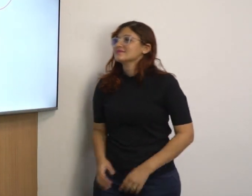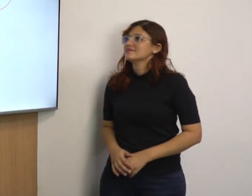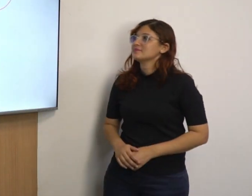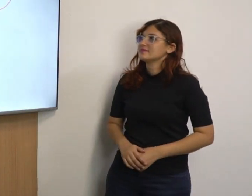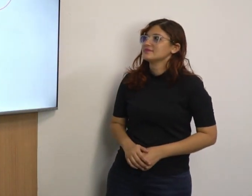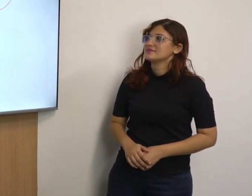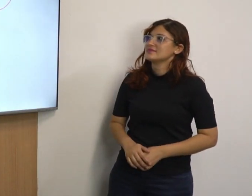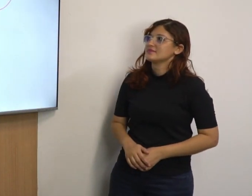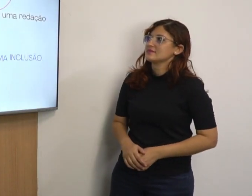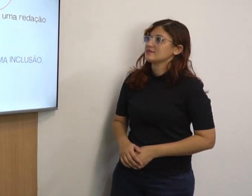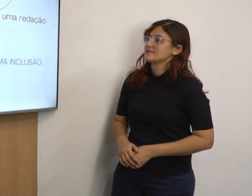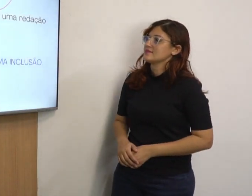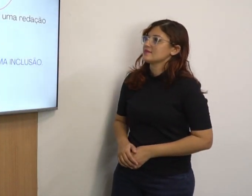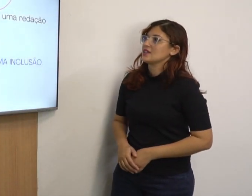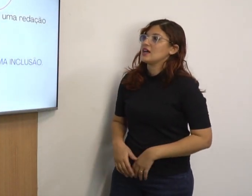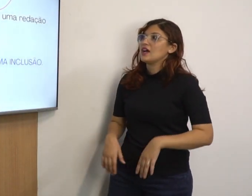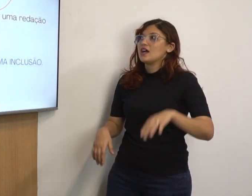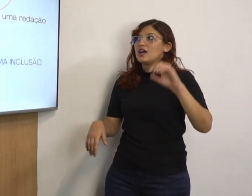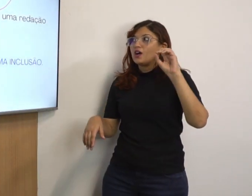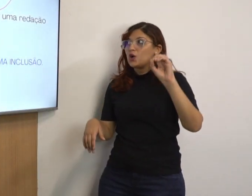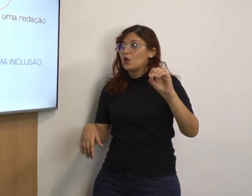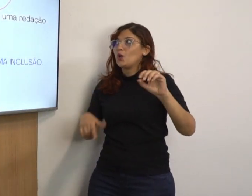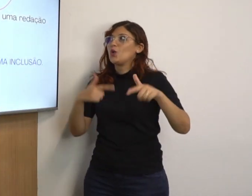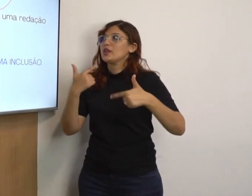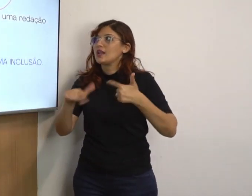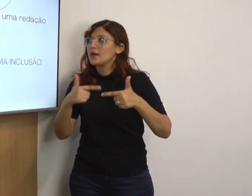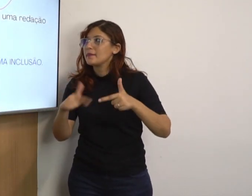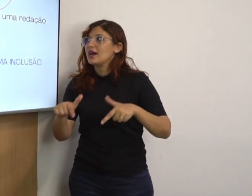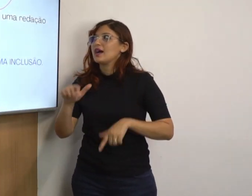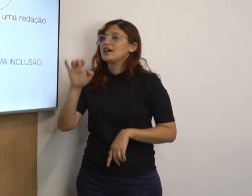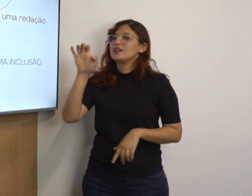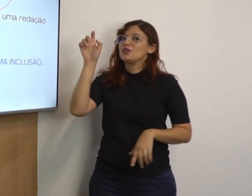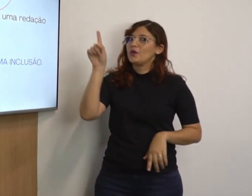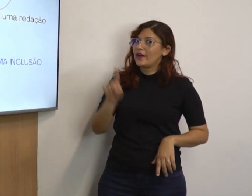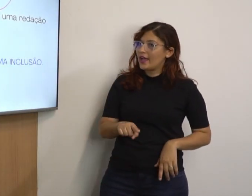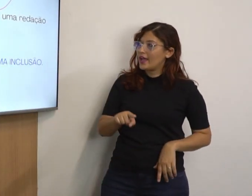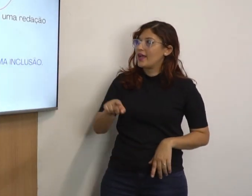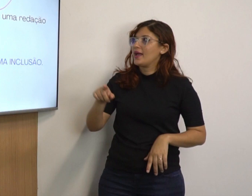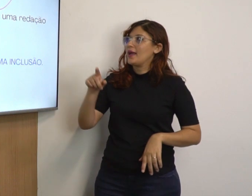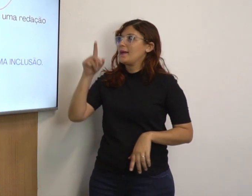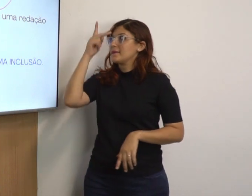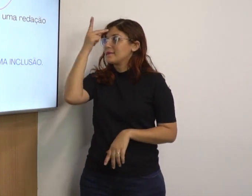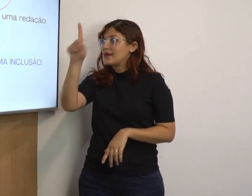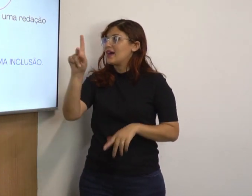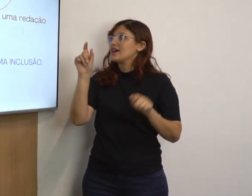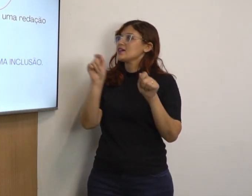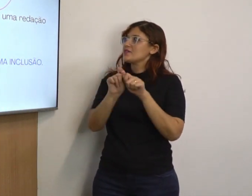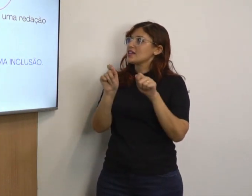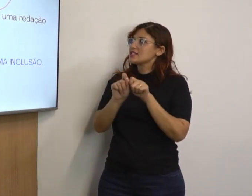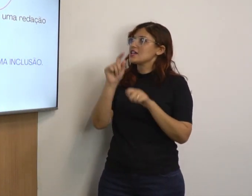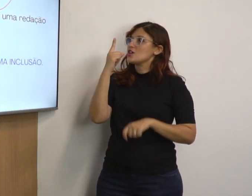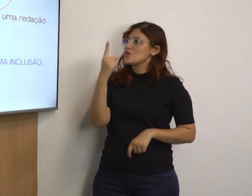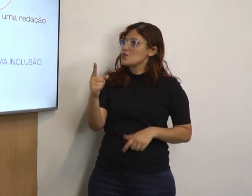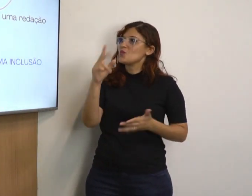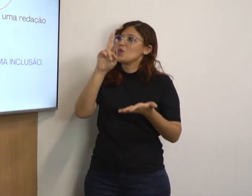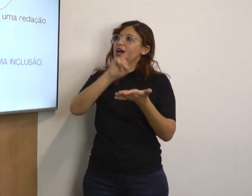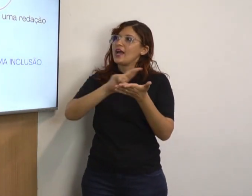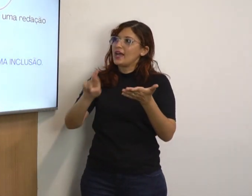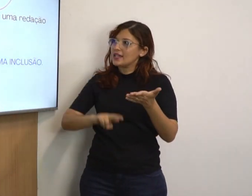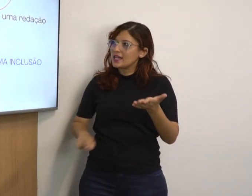Trabalho. Trabalho. Trabalho. O trabalho é para fazer uma